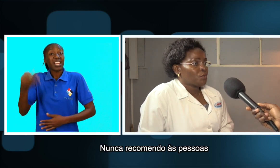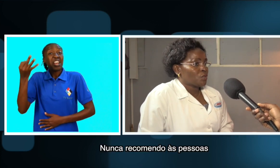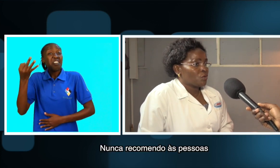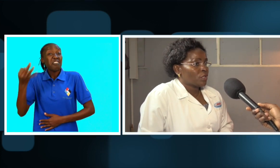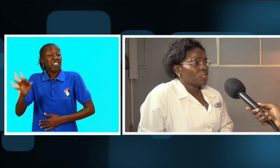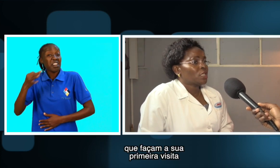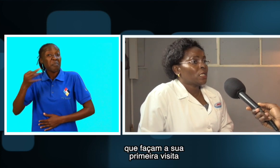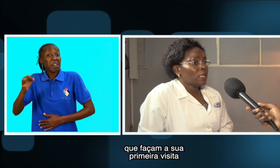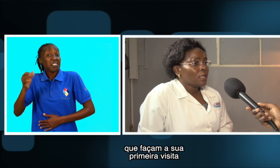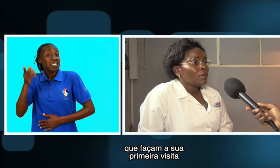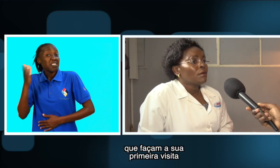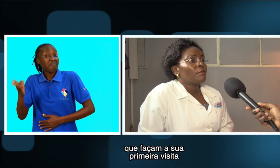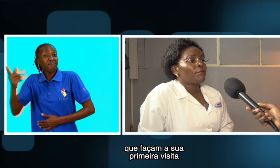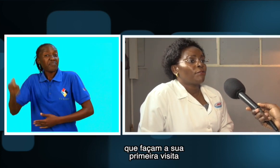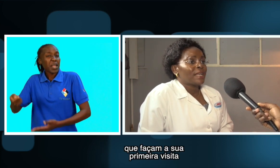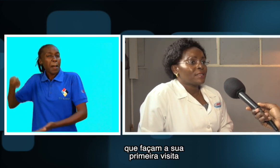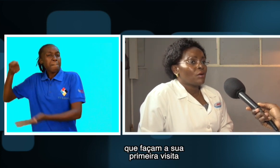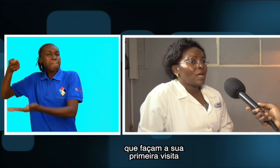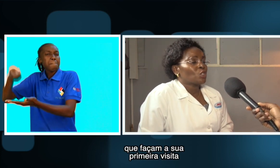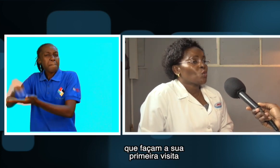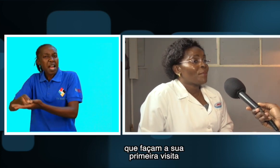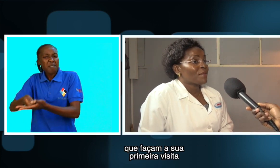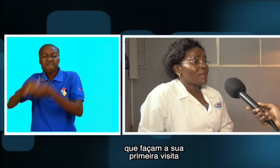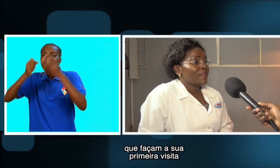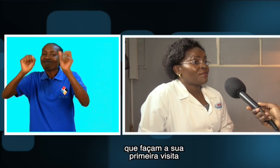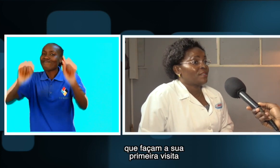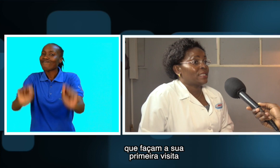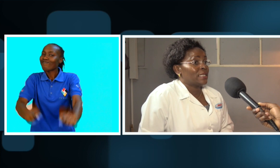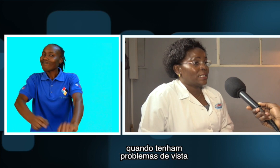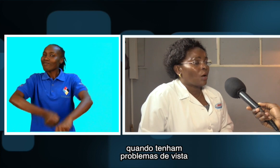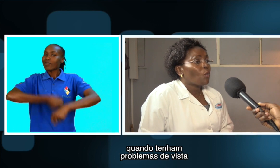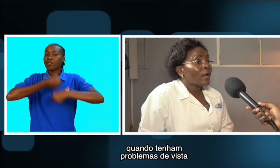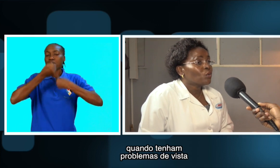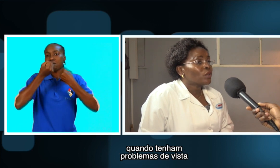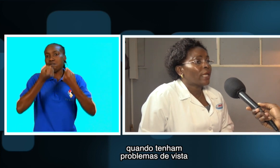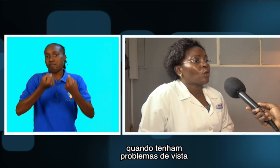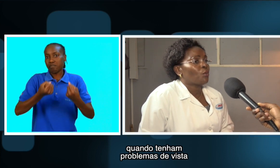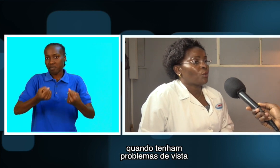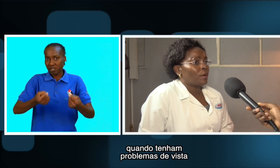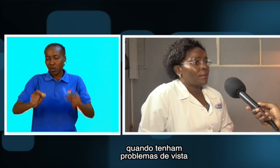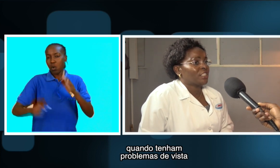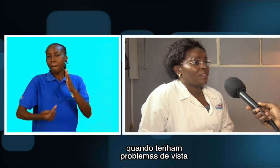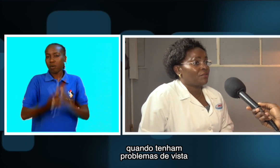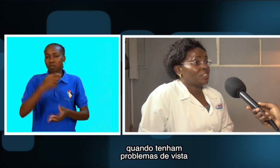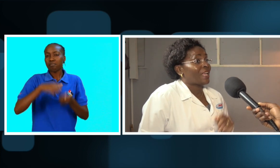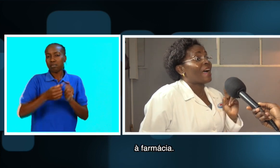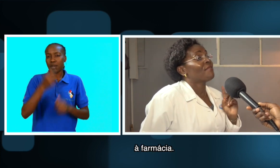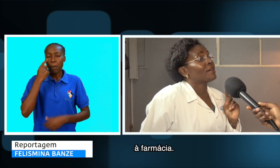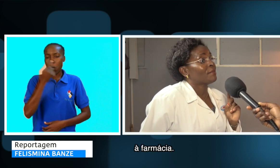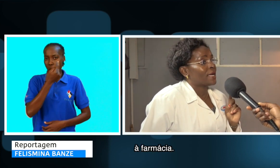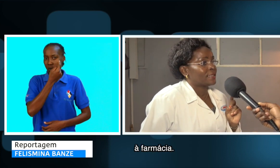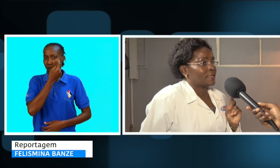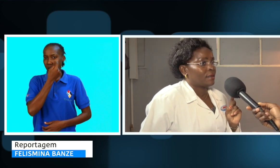pessoas que façam a sua primeira visita quando tenham problemas da vista à farmácia.